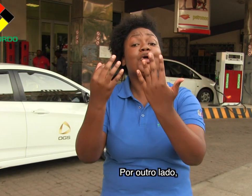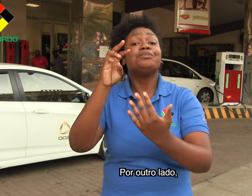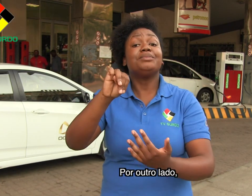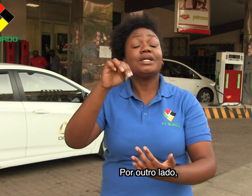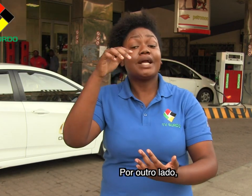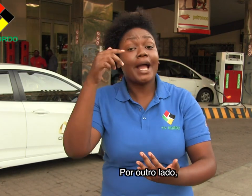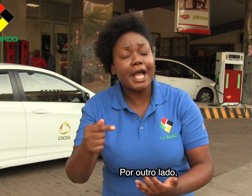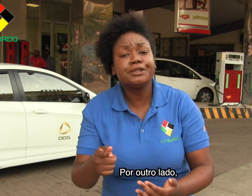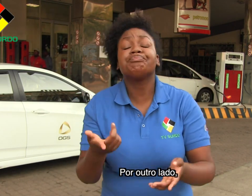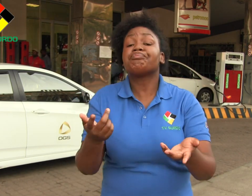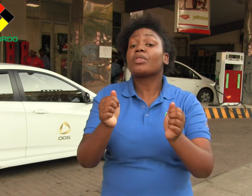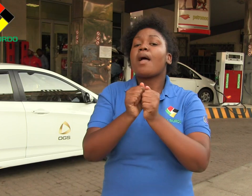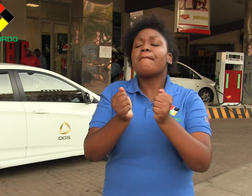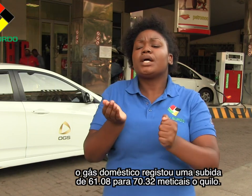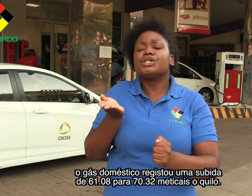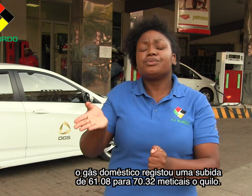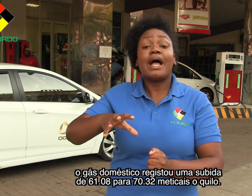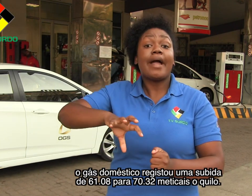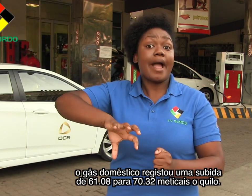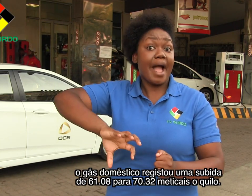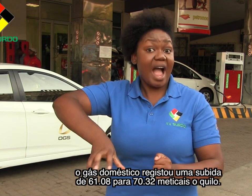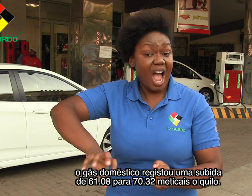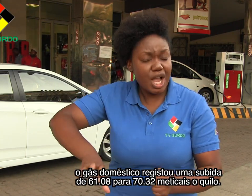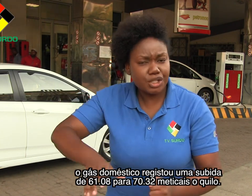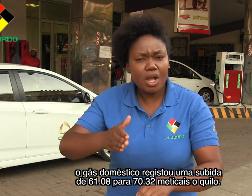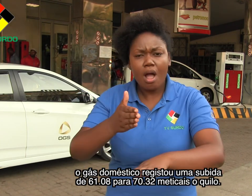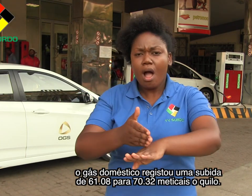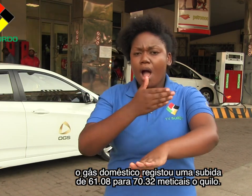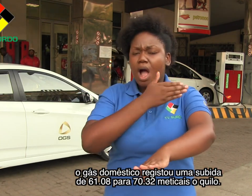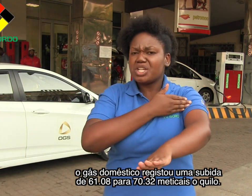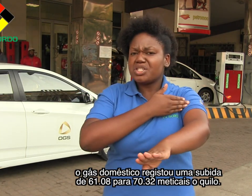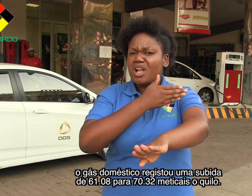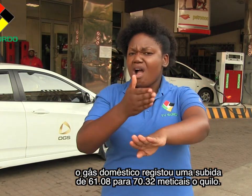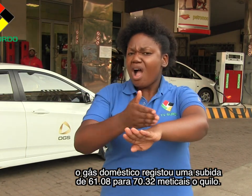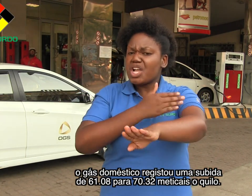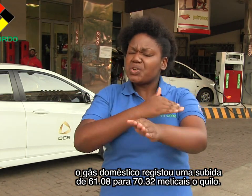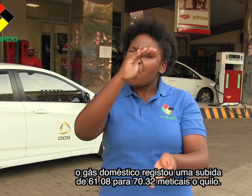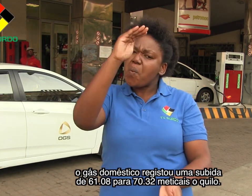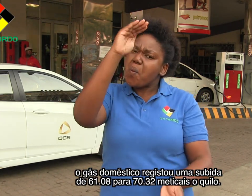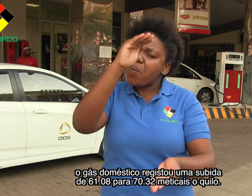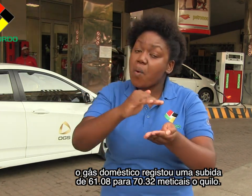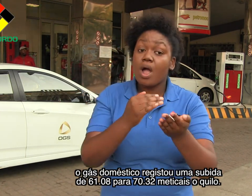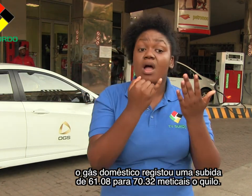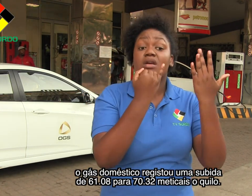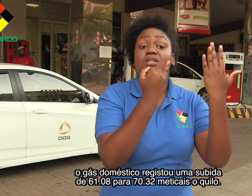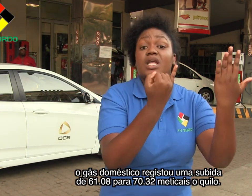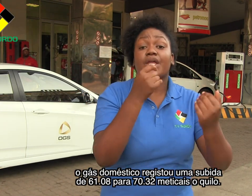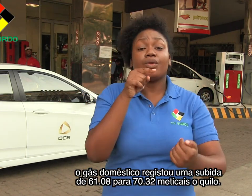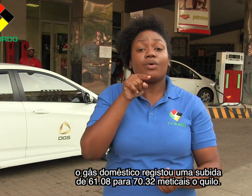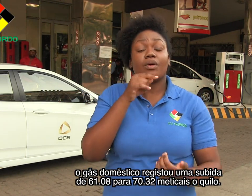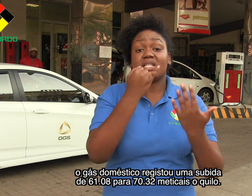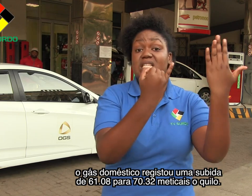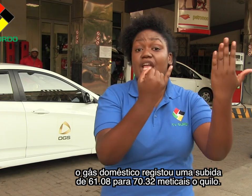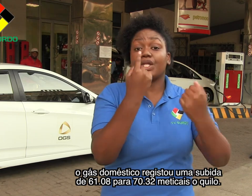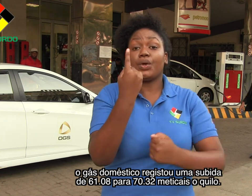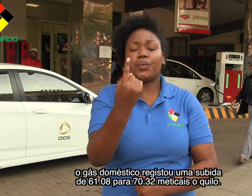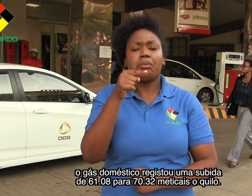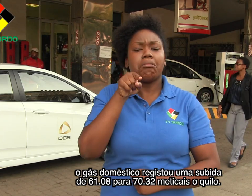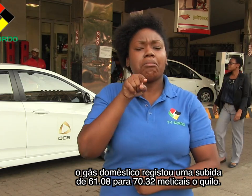Por outro lado, o gas doméstico registrou uma subida de 61,08 mtc para 70,32 mtc